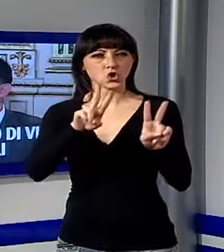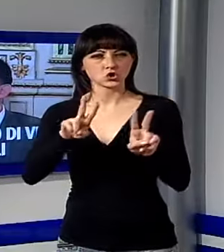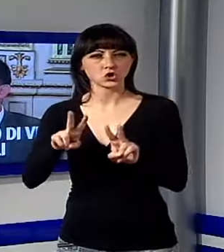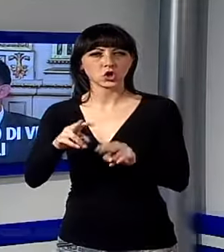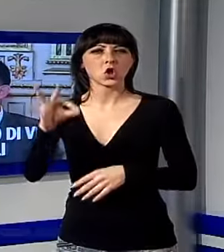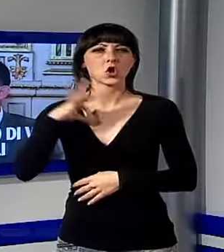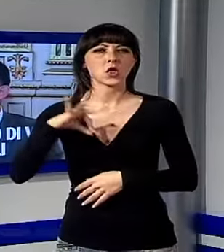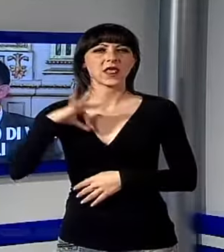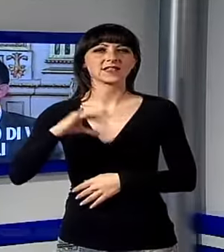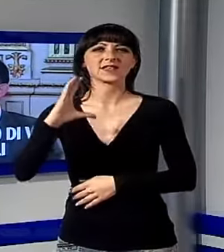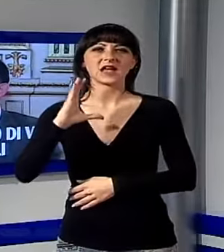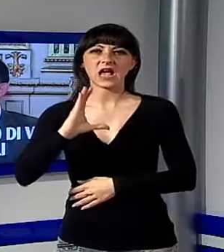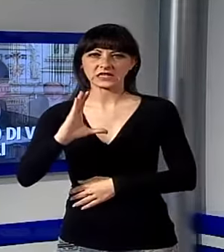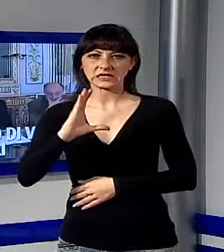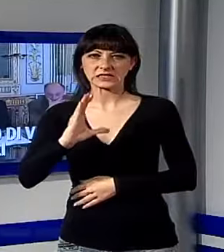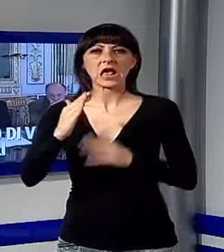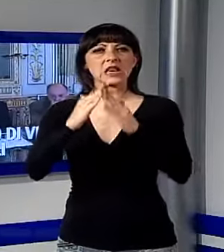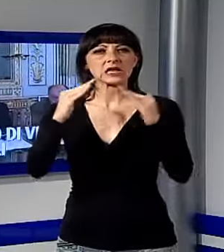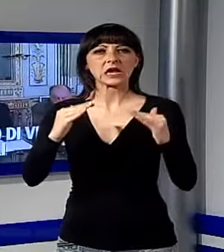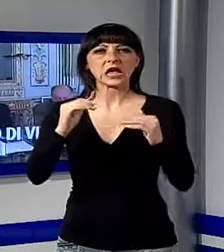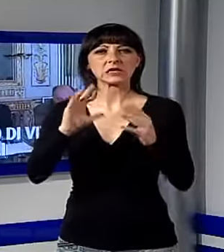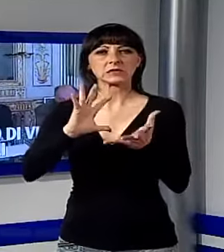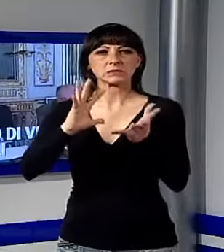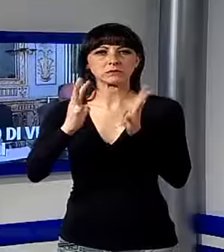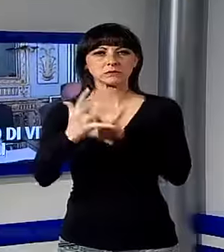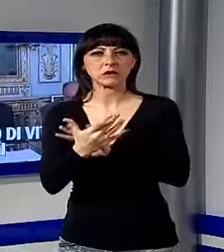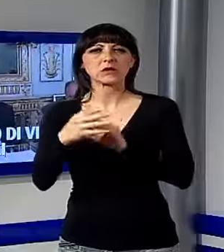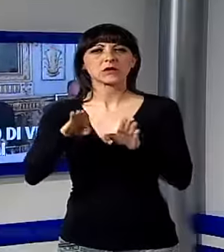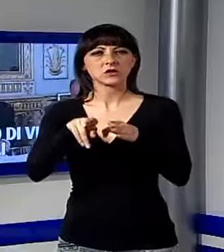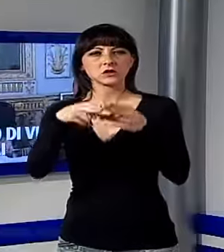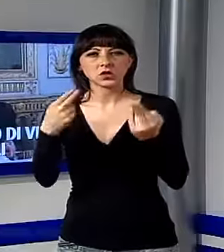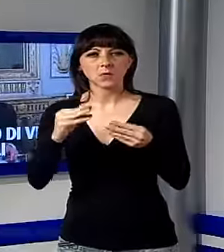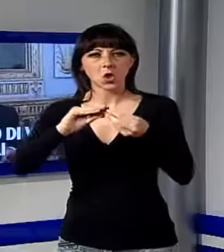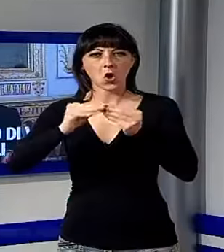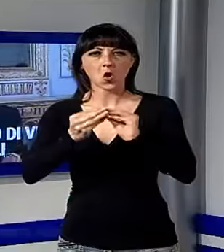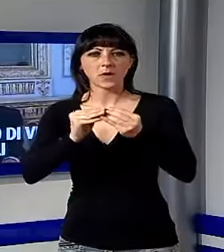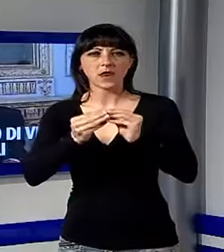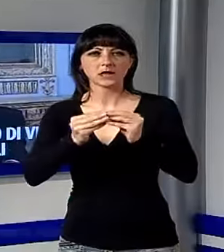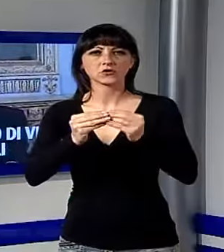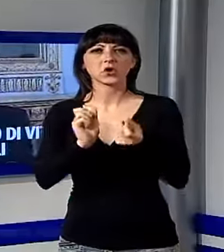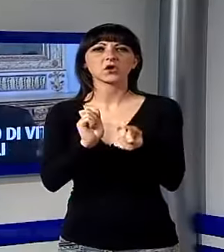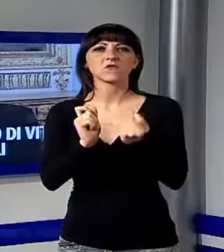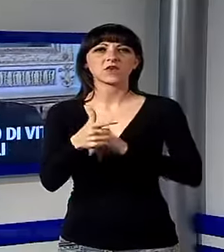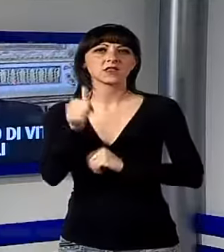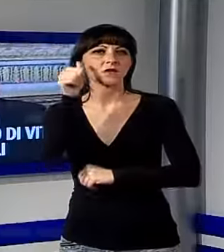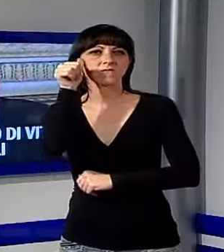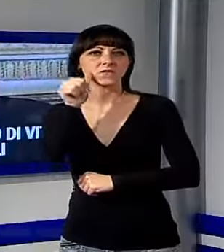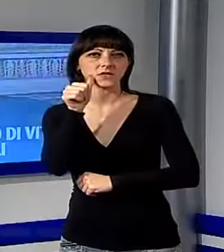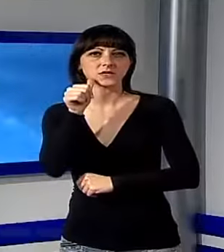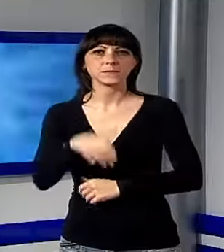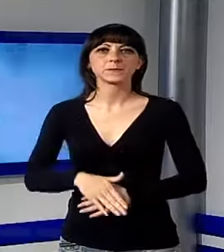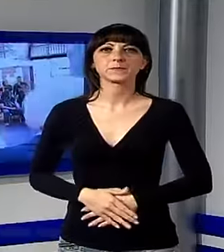rendite catastali di case modificate per portare a galla operazioni di compravendita irregolari.